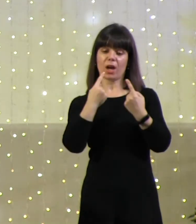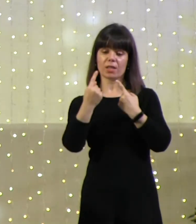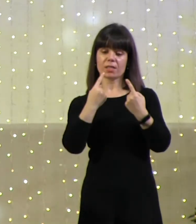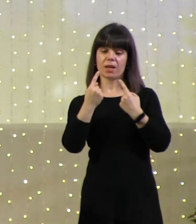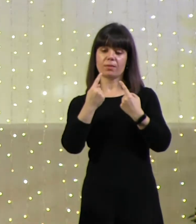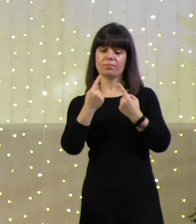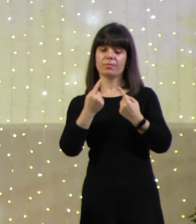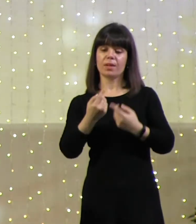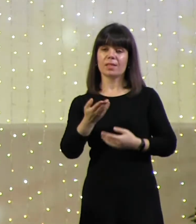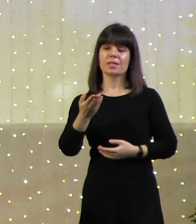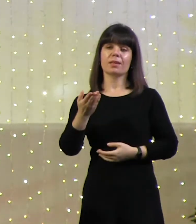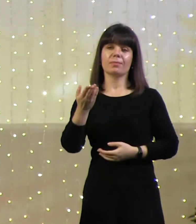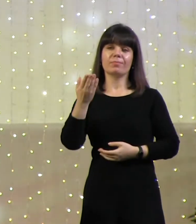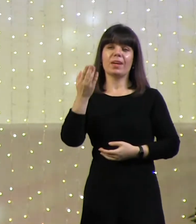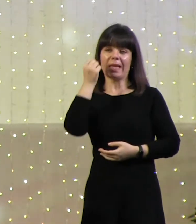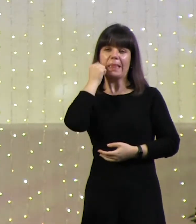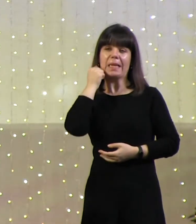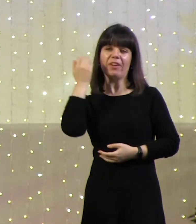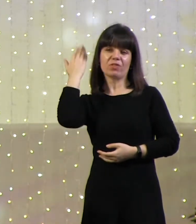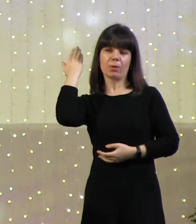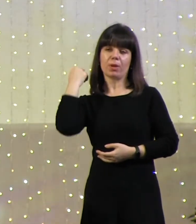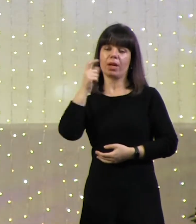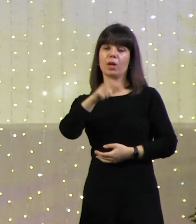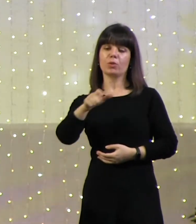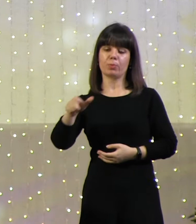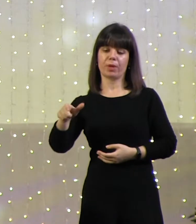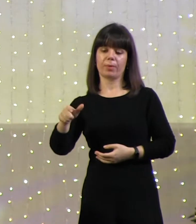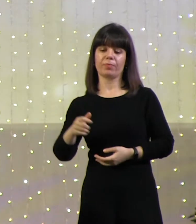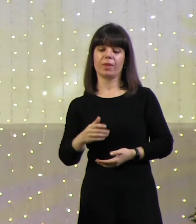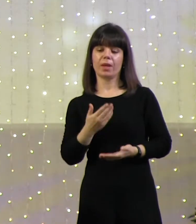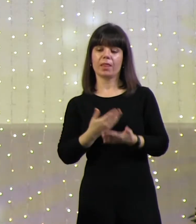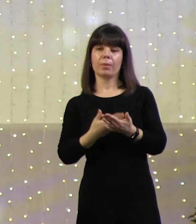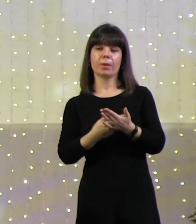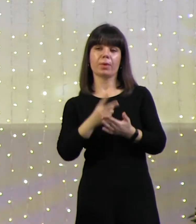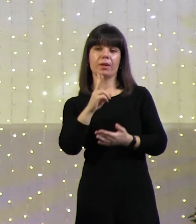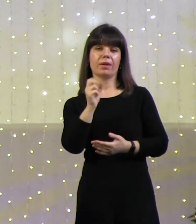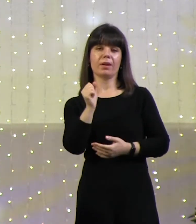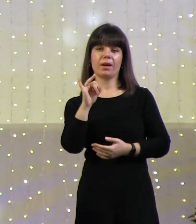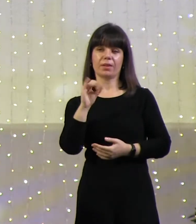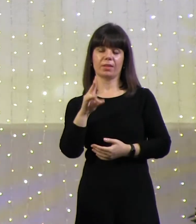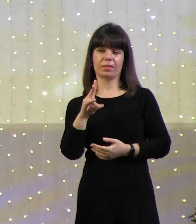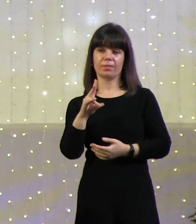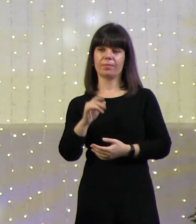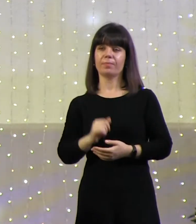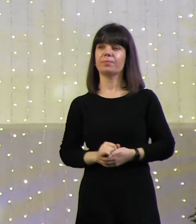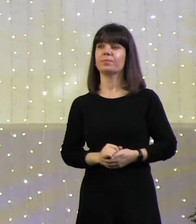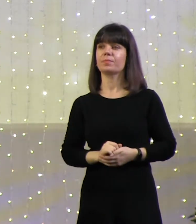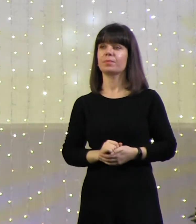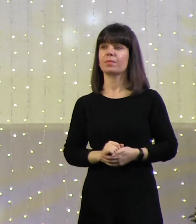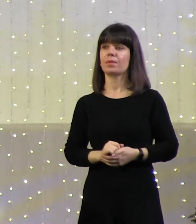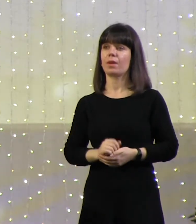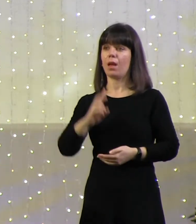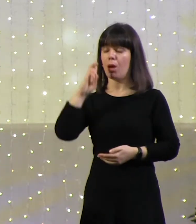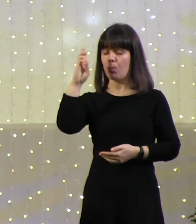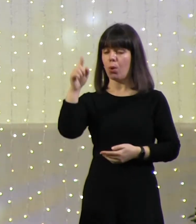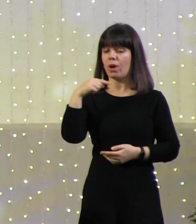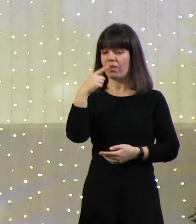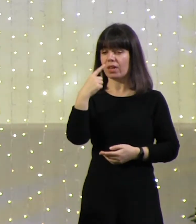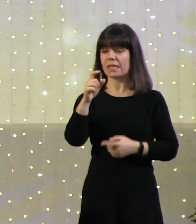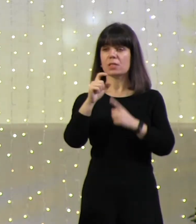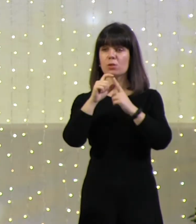древнего мира? Например, с Каином. Он с ним говорил словами.